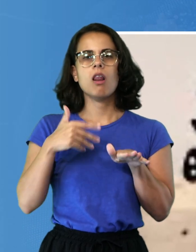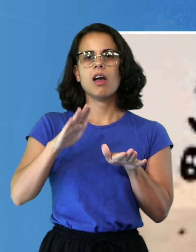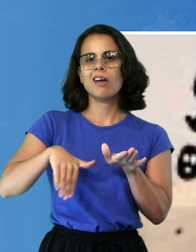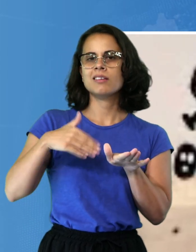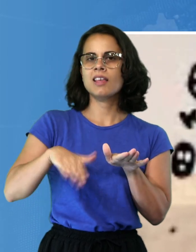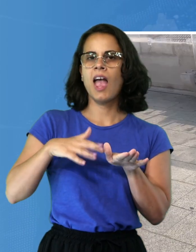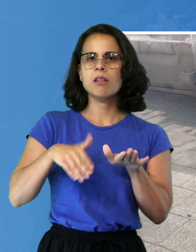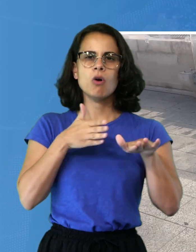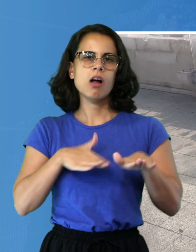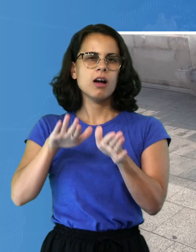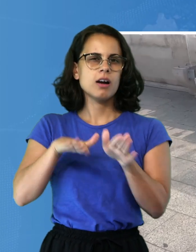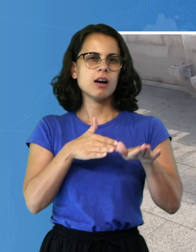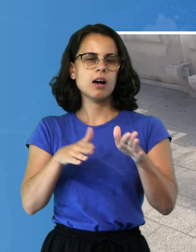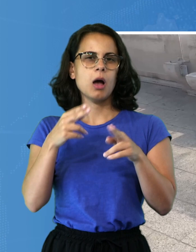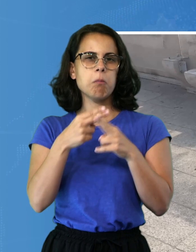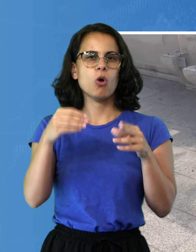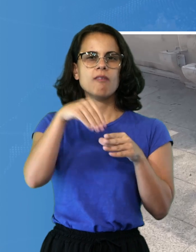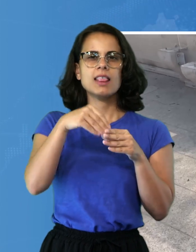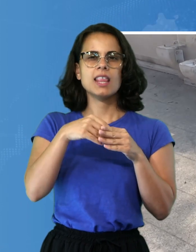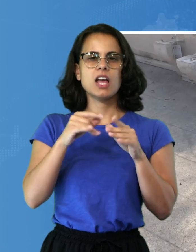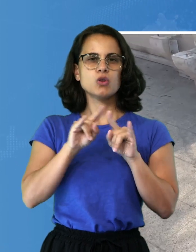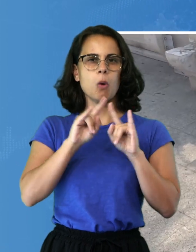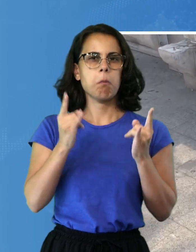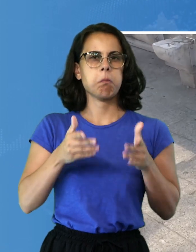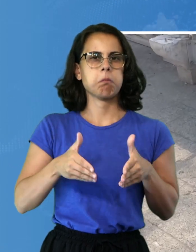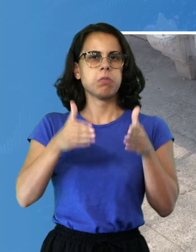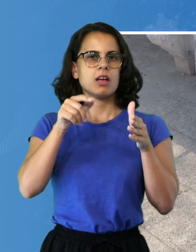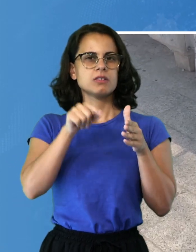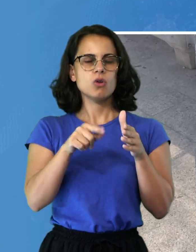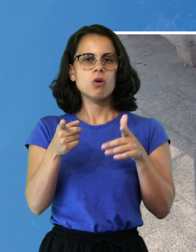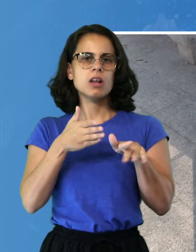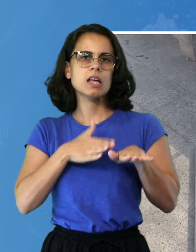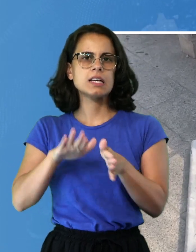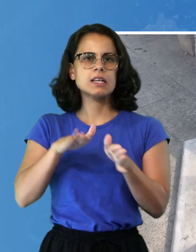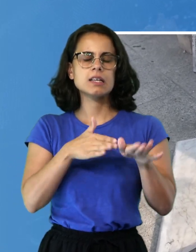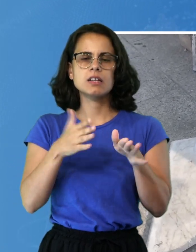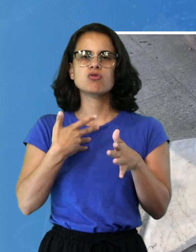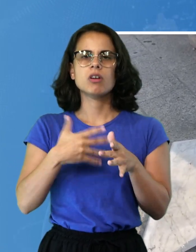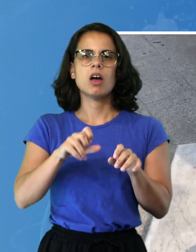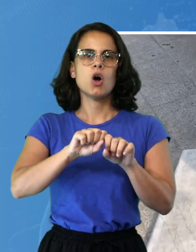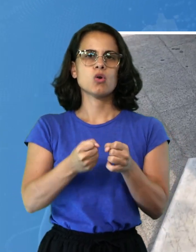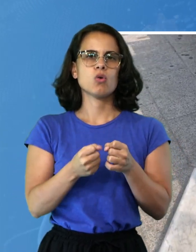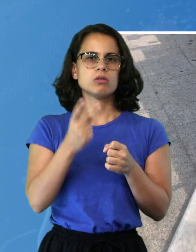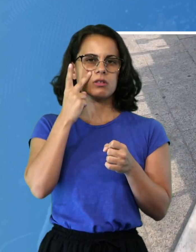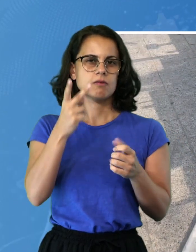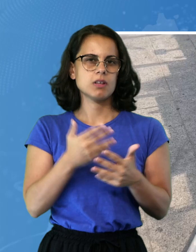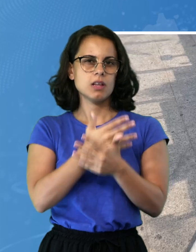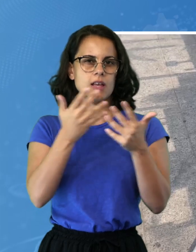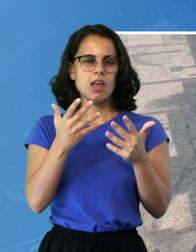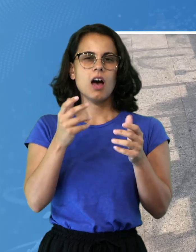skateboard nella terrazza. Acrobazie che però hanno portato evidenti danni, infatti nel video poi rimosso, ma visibile anche da